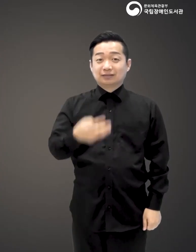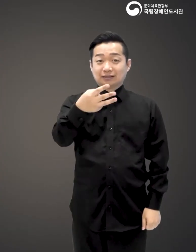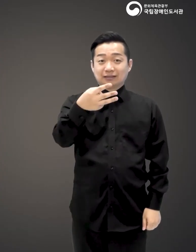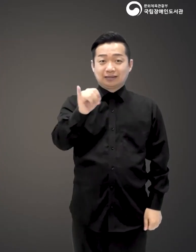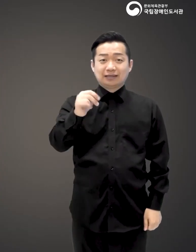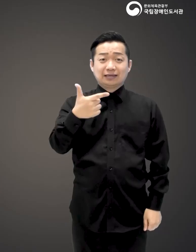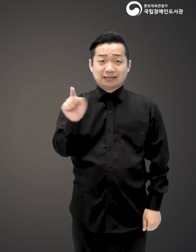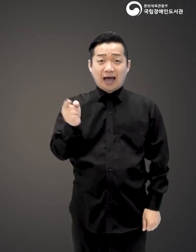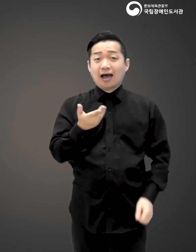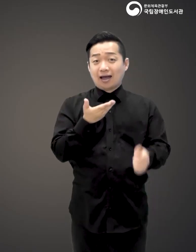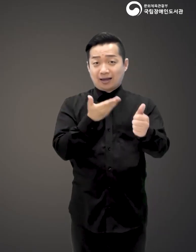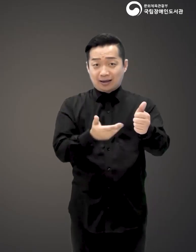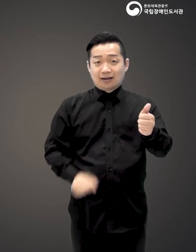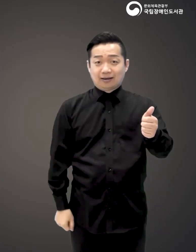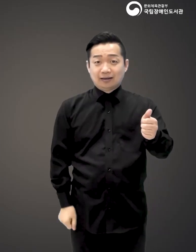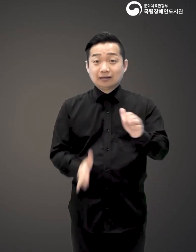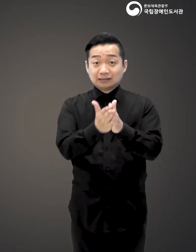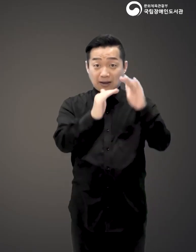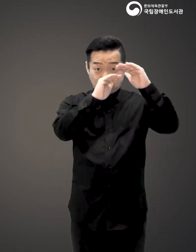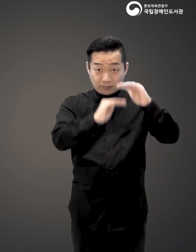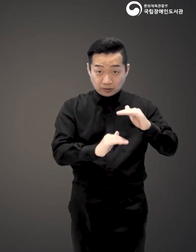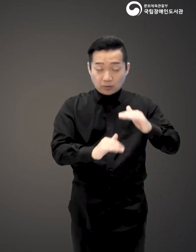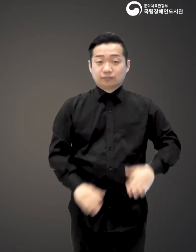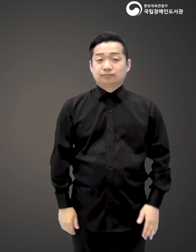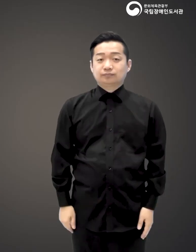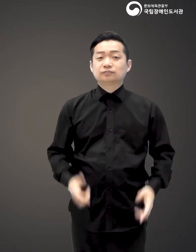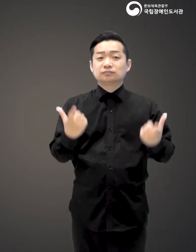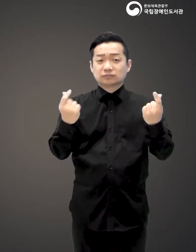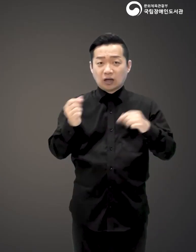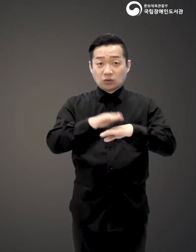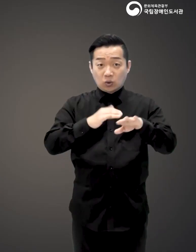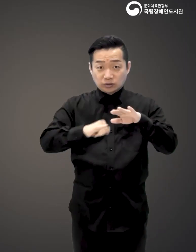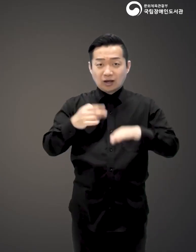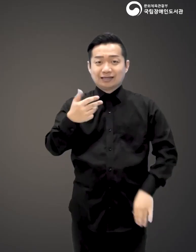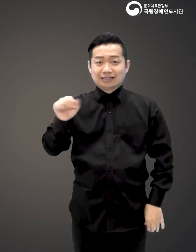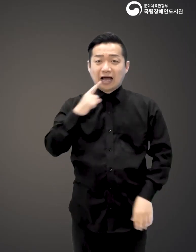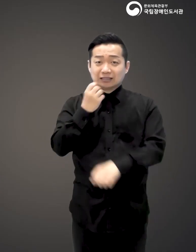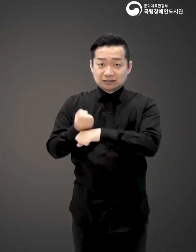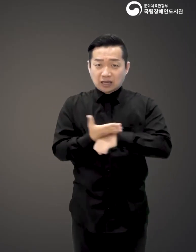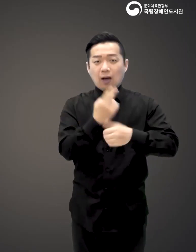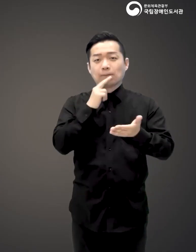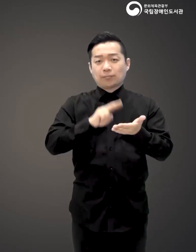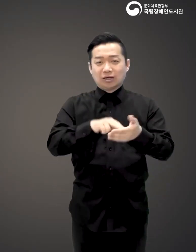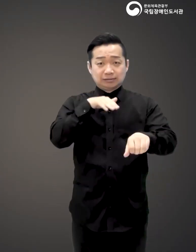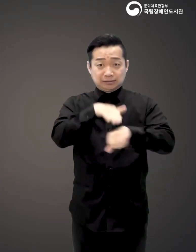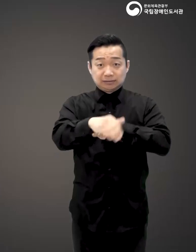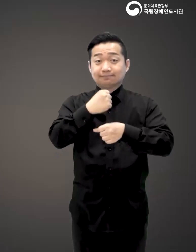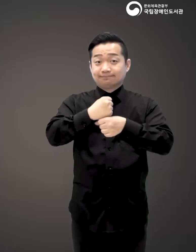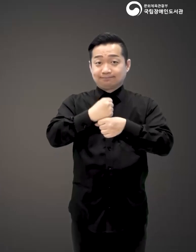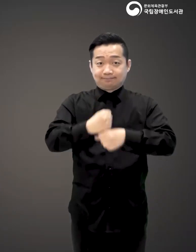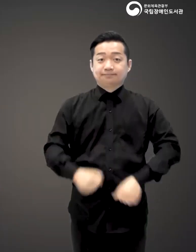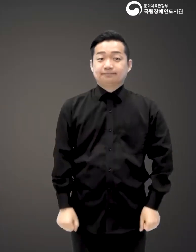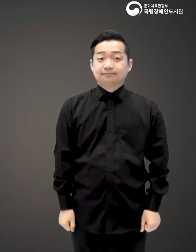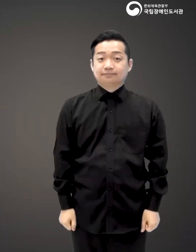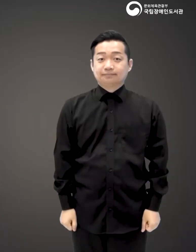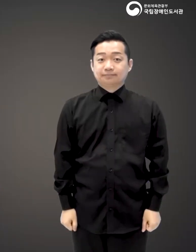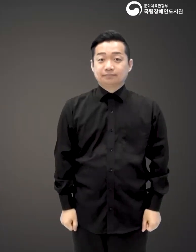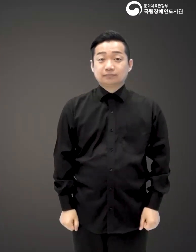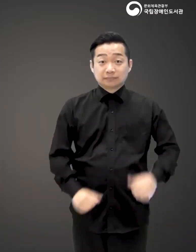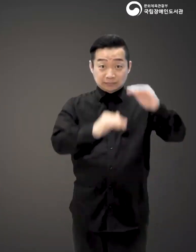리나에게 책의 모든 파트는 이처럼 손녀 리나에게 전하는 편지로 구성되어 있습니다